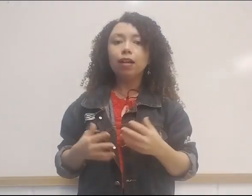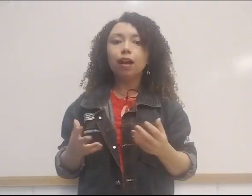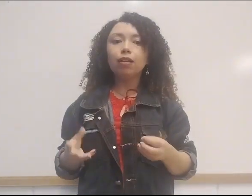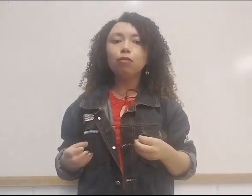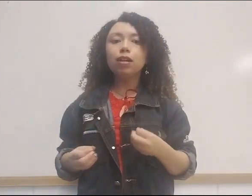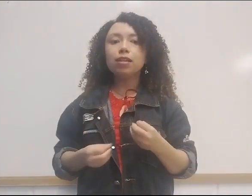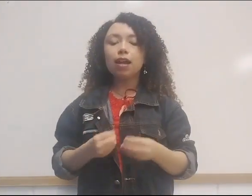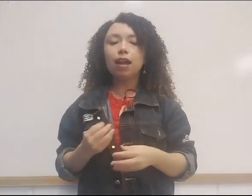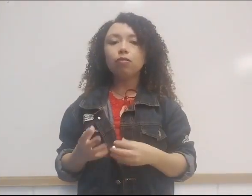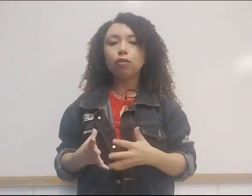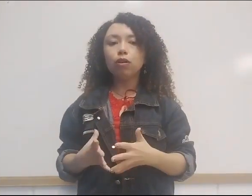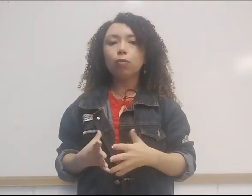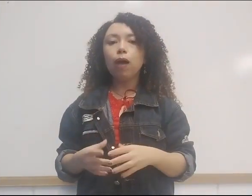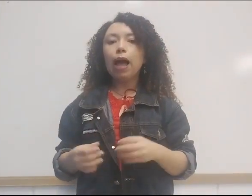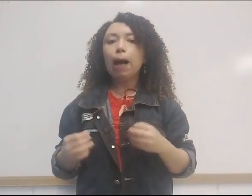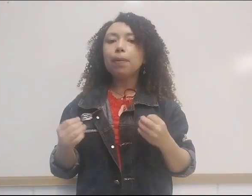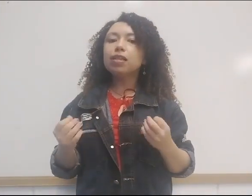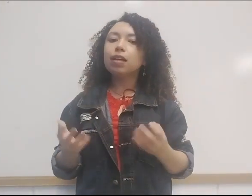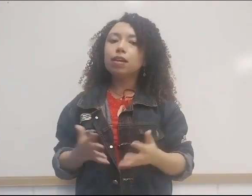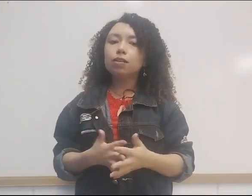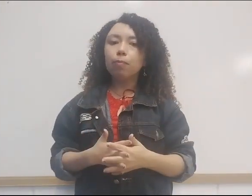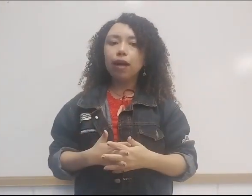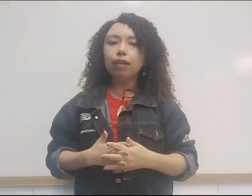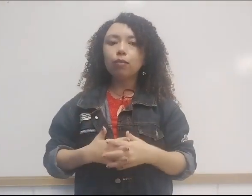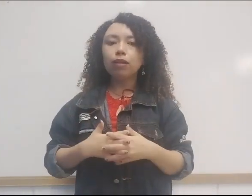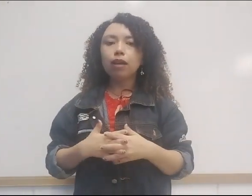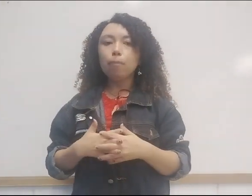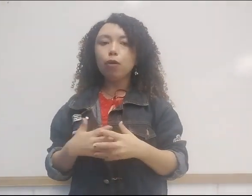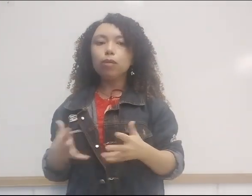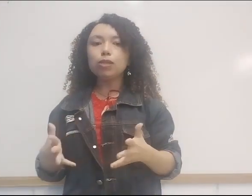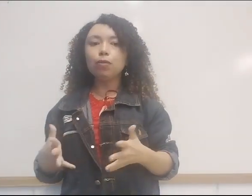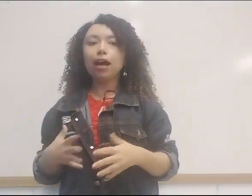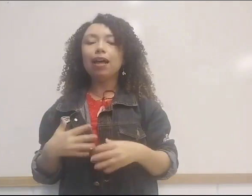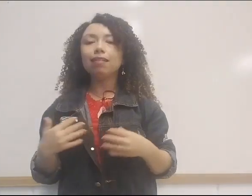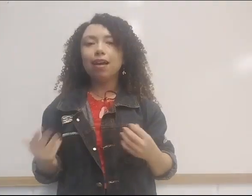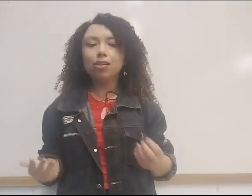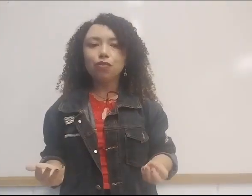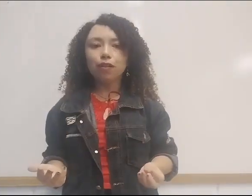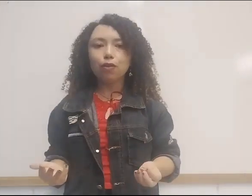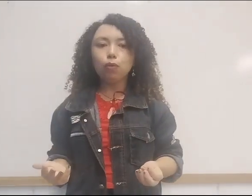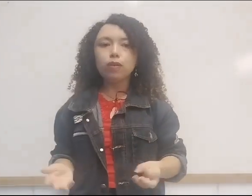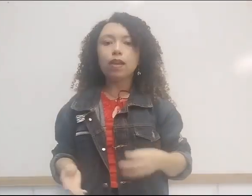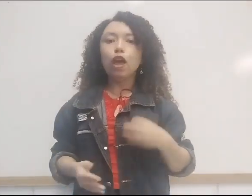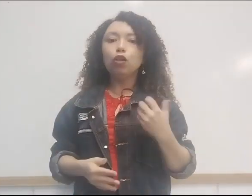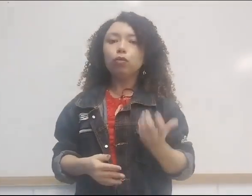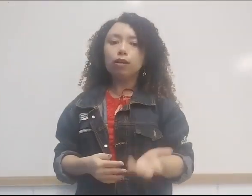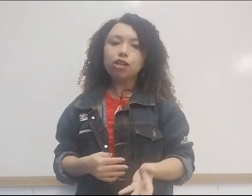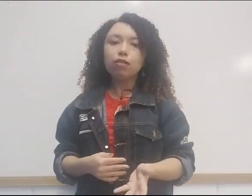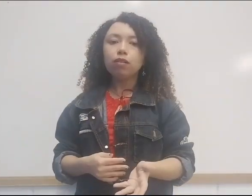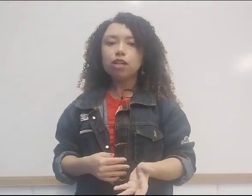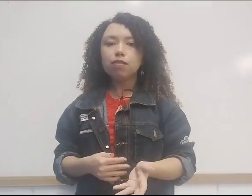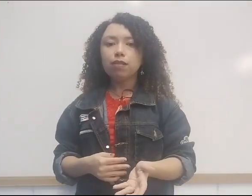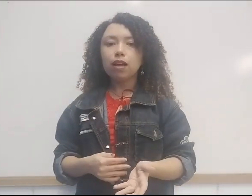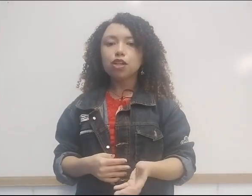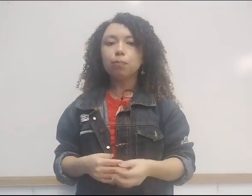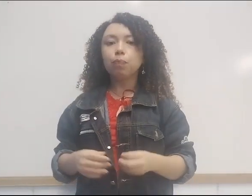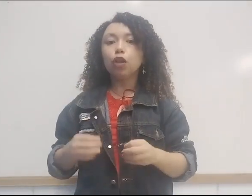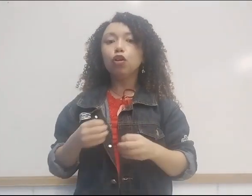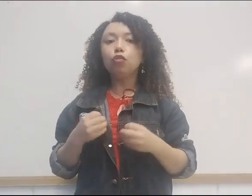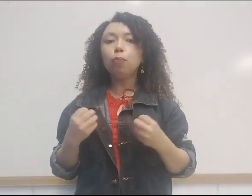da leitura desse relato anônimo, apesar da descoberta de uma terra promissora, a terra de Veracruz, no trajeto desta viagem, do